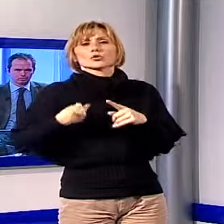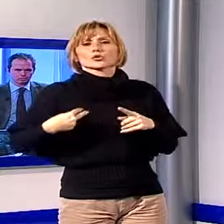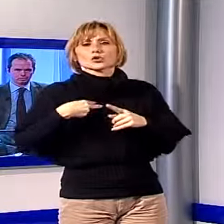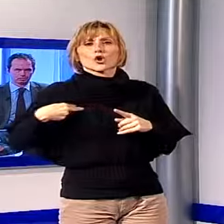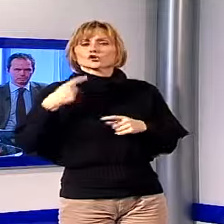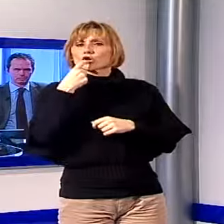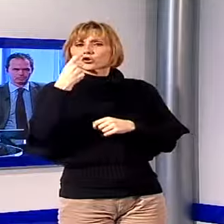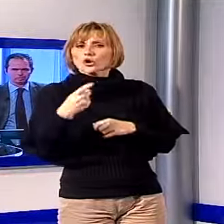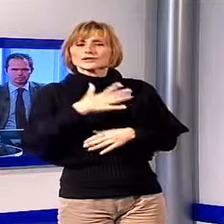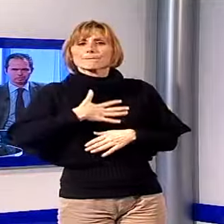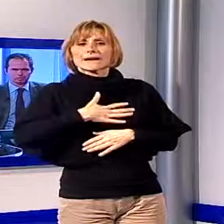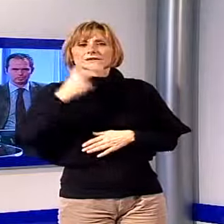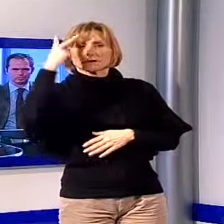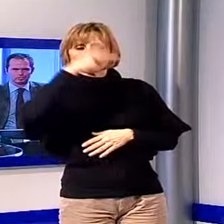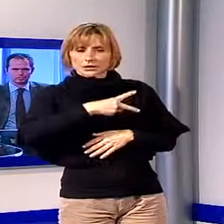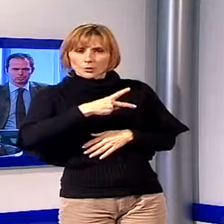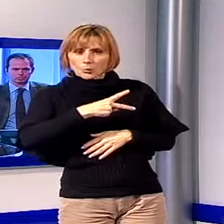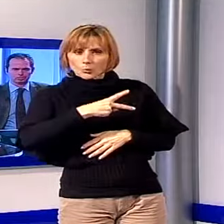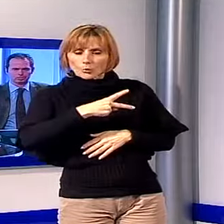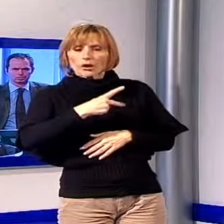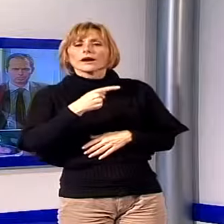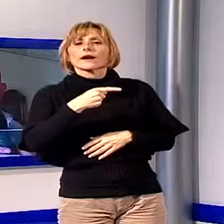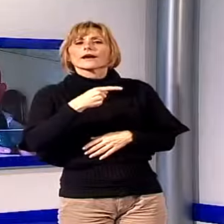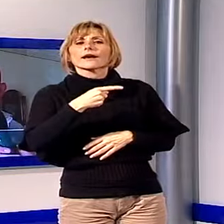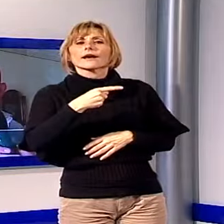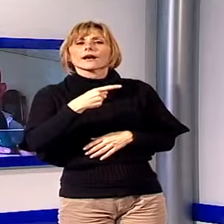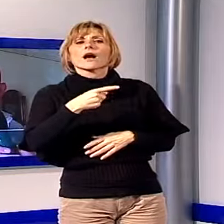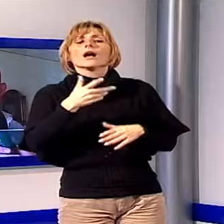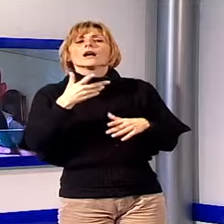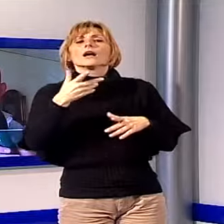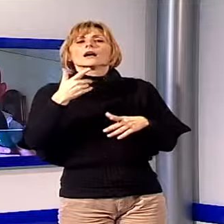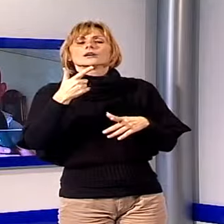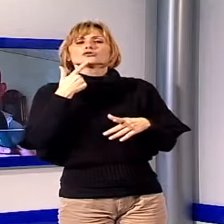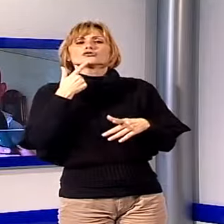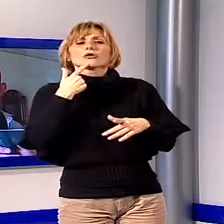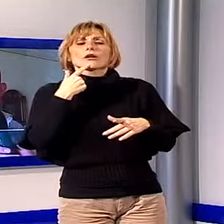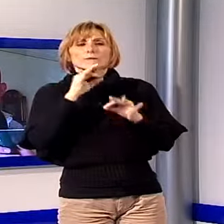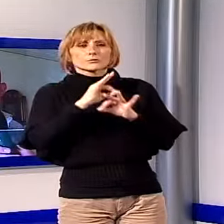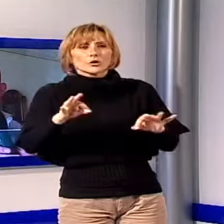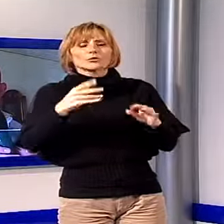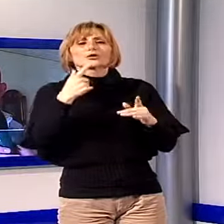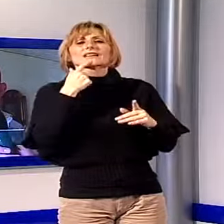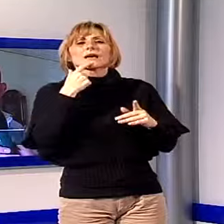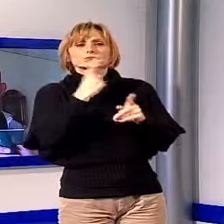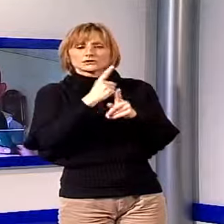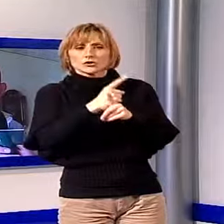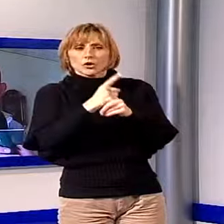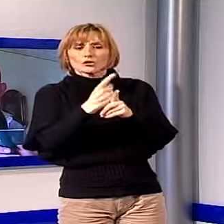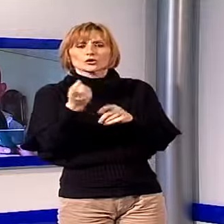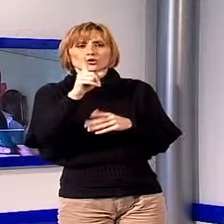Bagnisica ha portato i vari riflettori per cui se domani sera alle 5 non fosse terminata